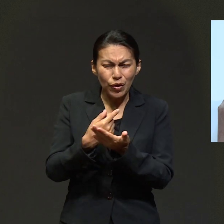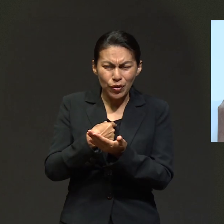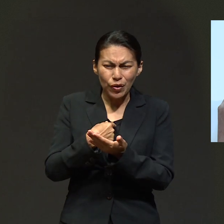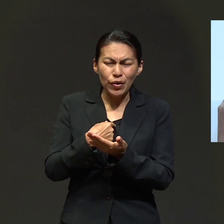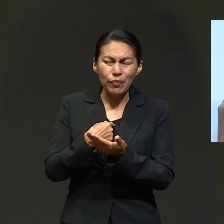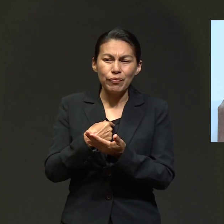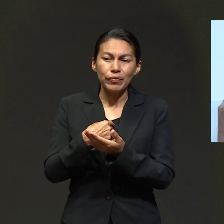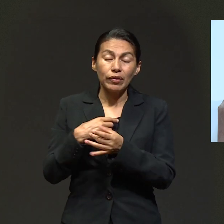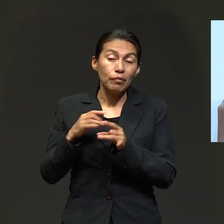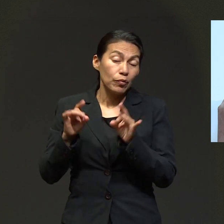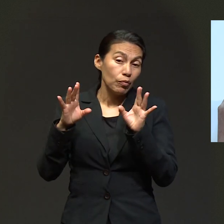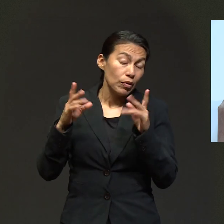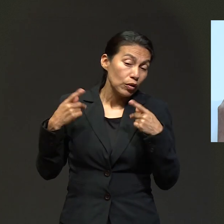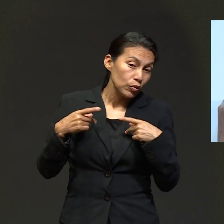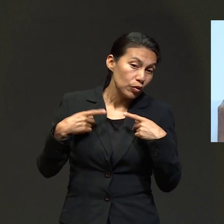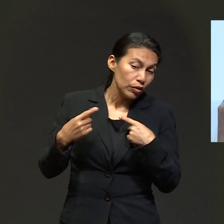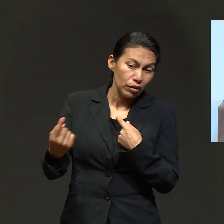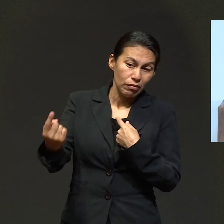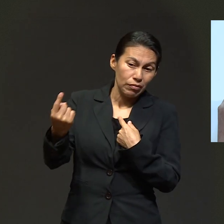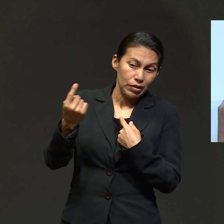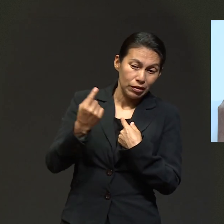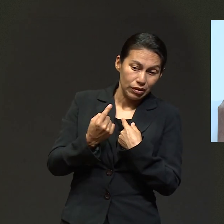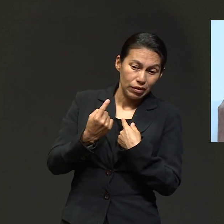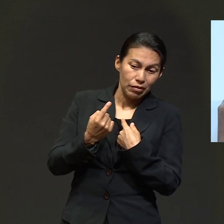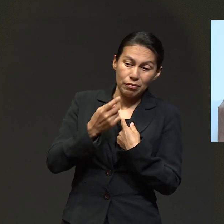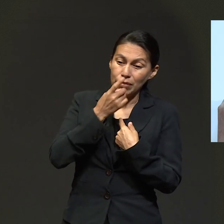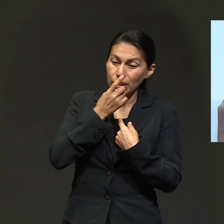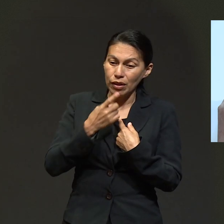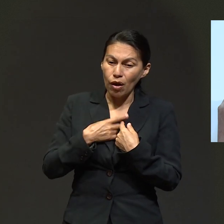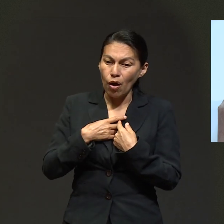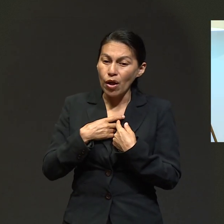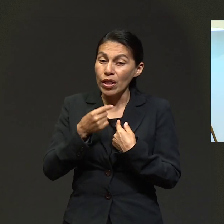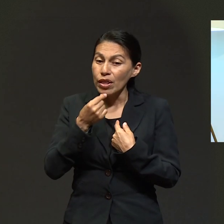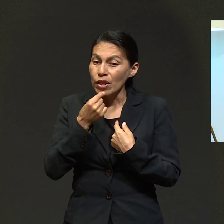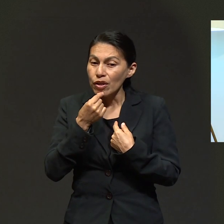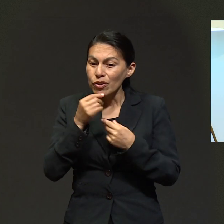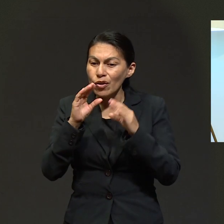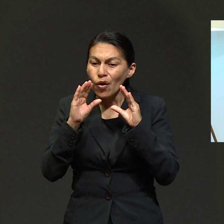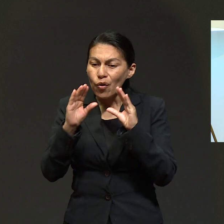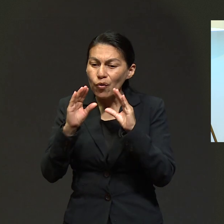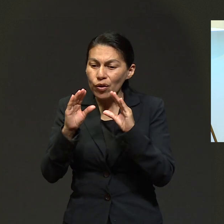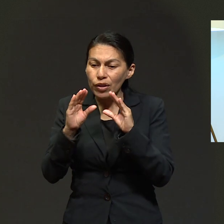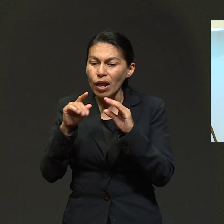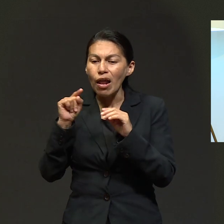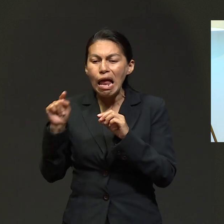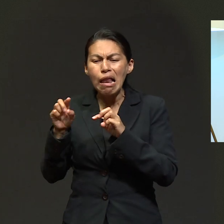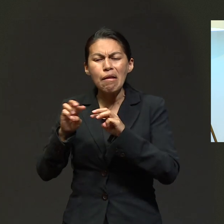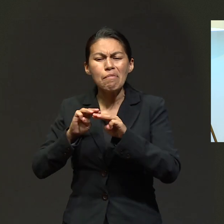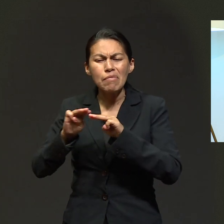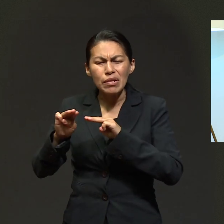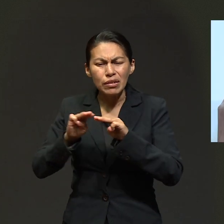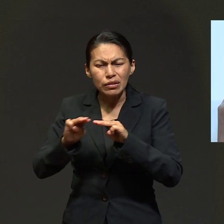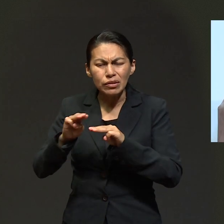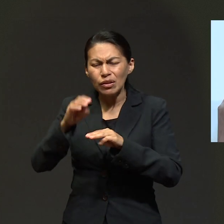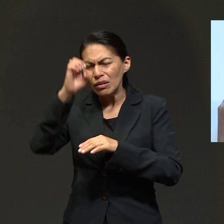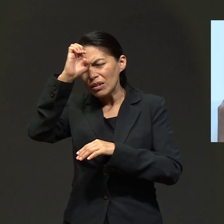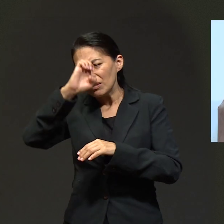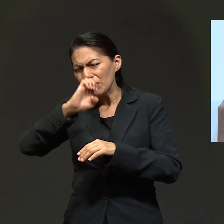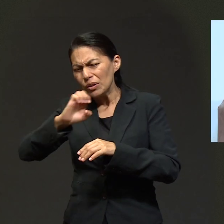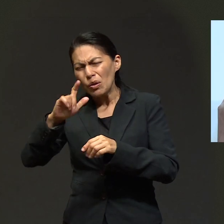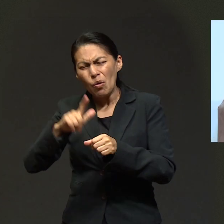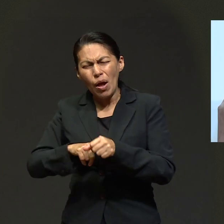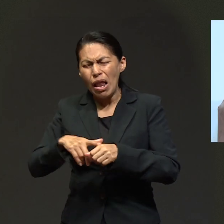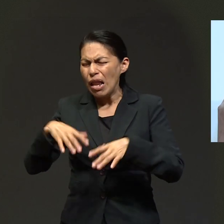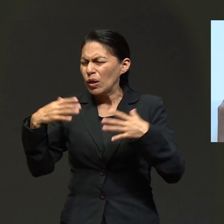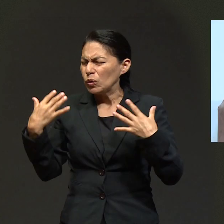personas que nunca conocí, ni he vuelto a ver, ni conozco, se me acercaron y me dijeron que yo cuidara a este niño porque él traía